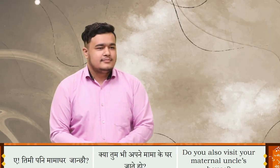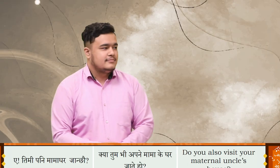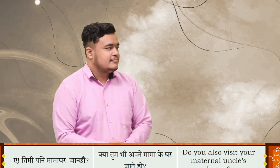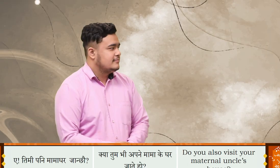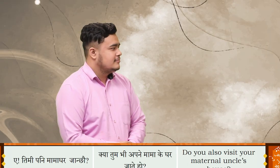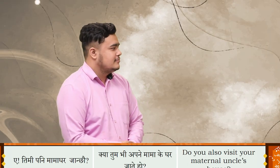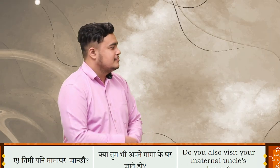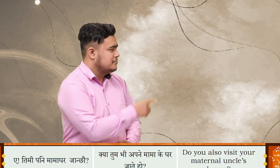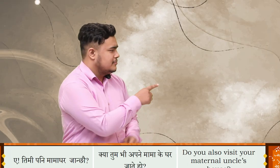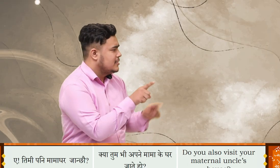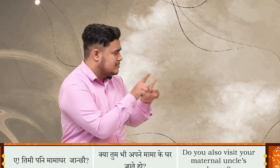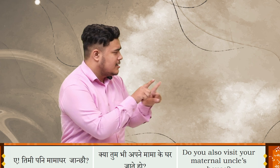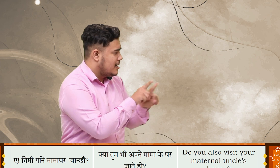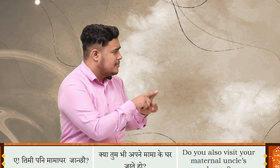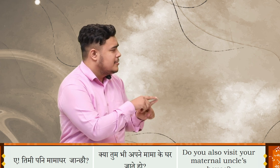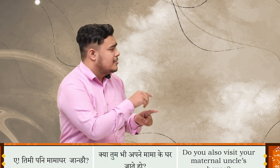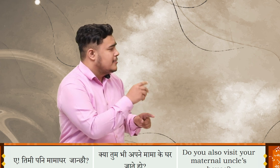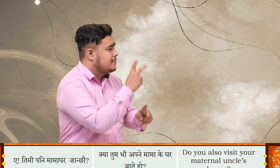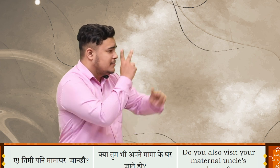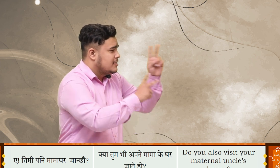ए तीमी पनी मामा घर जान चाओ